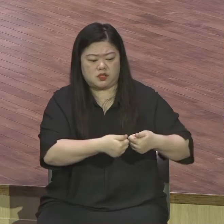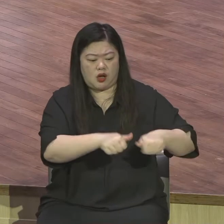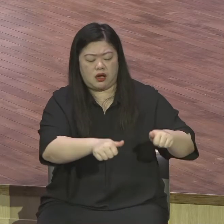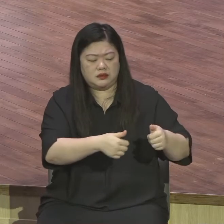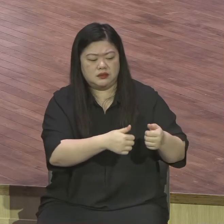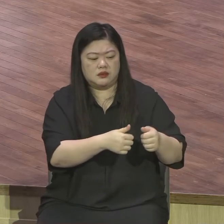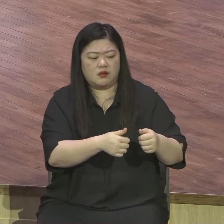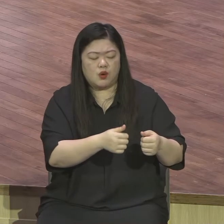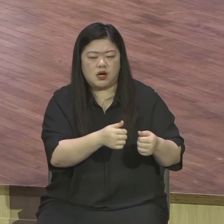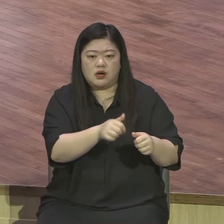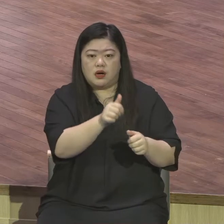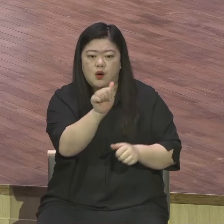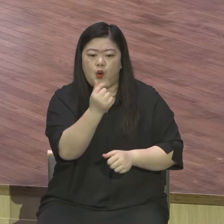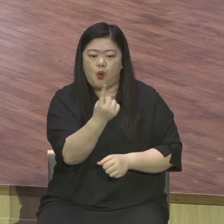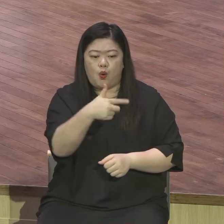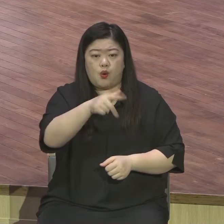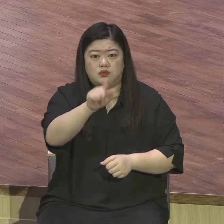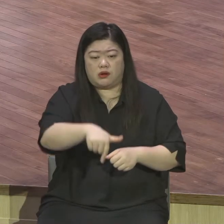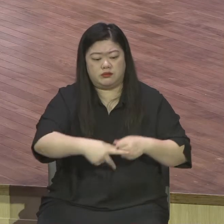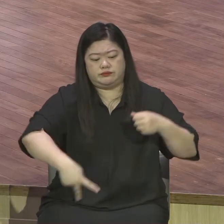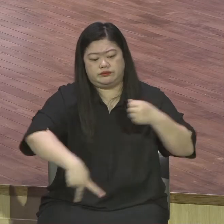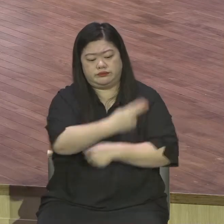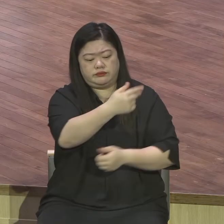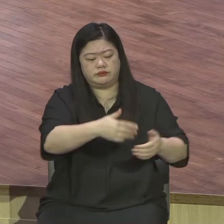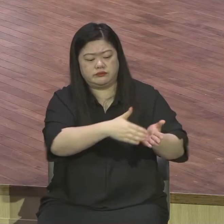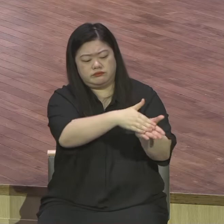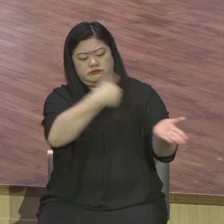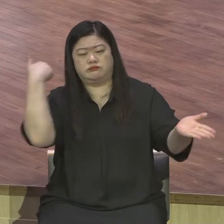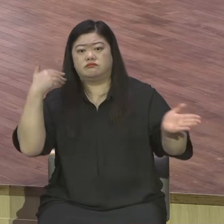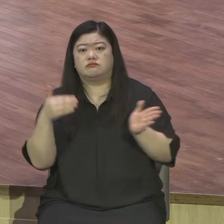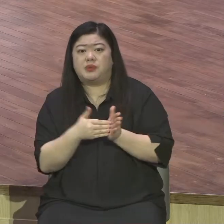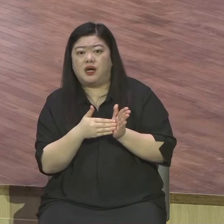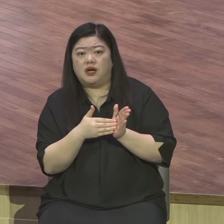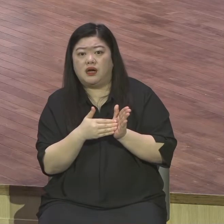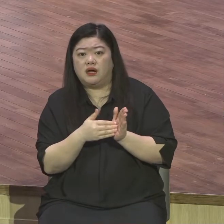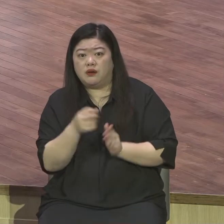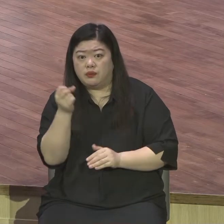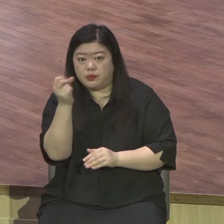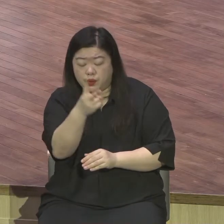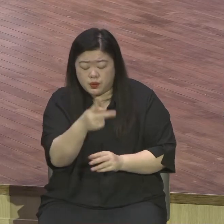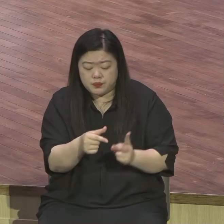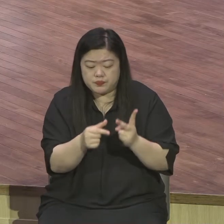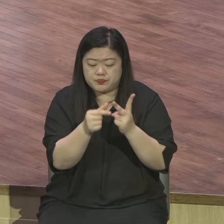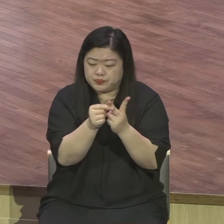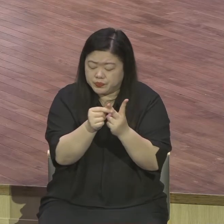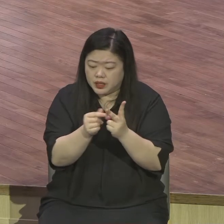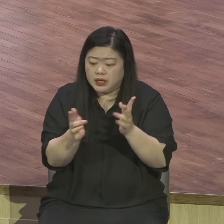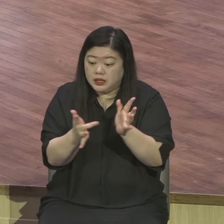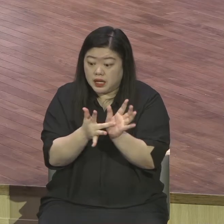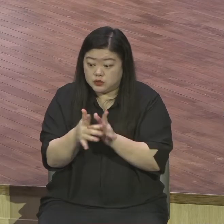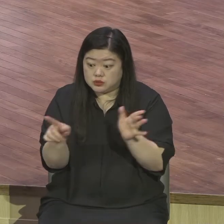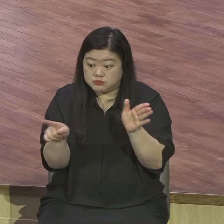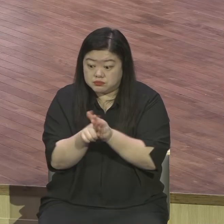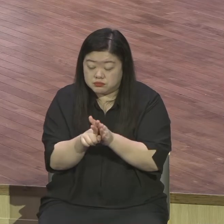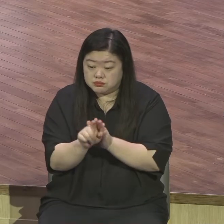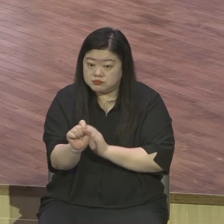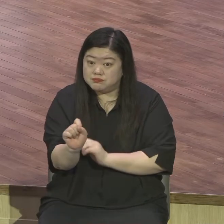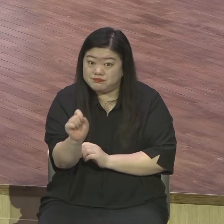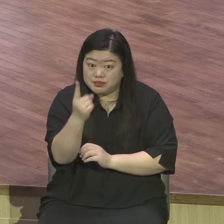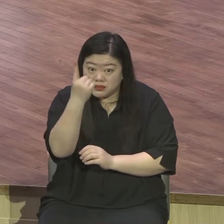스펙이잖아요 싹 다 뺏어 물러 그러면서 예수 믿는다고 예수 믿고 3일 만에 광주류에 쌓여가지고 도망가야